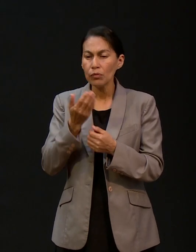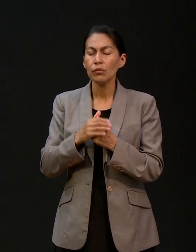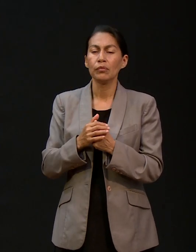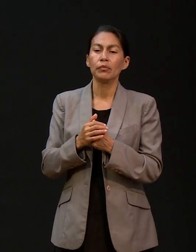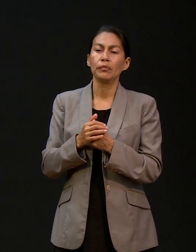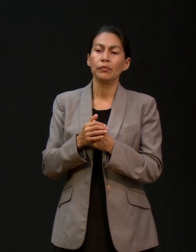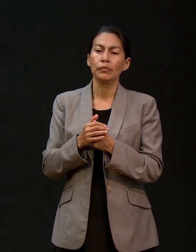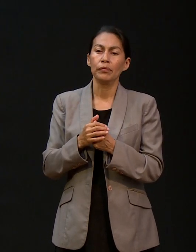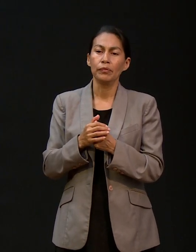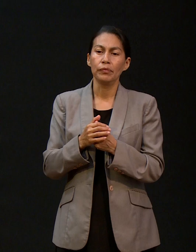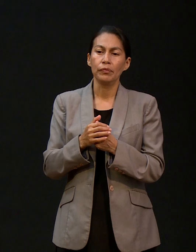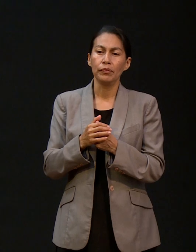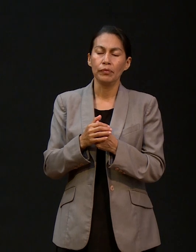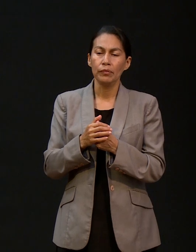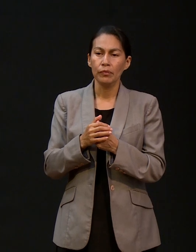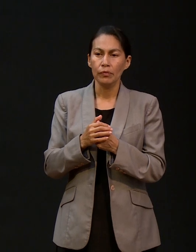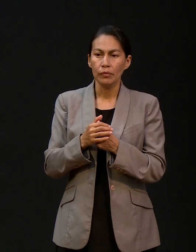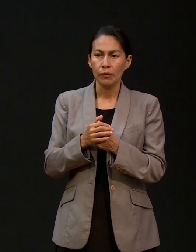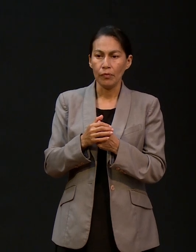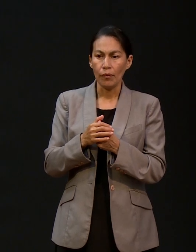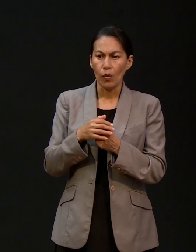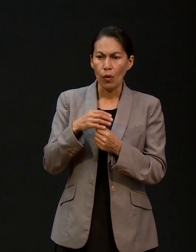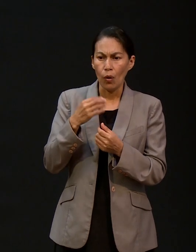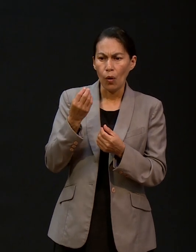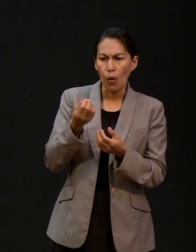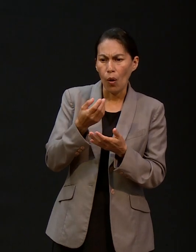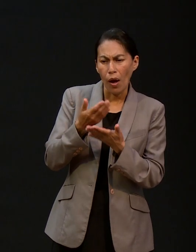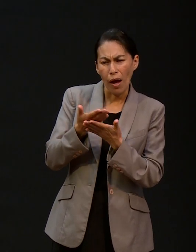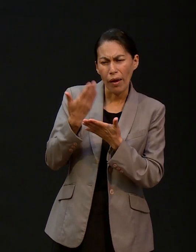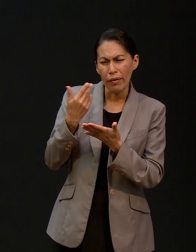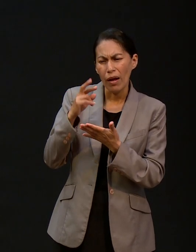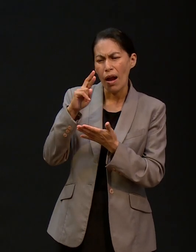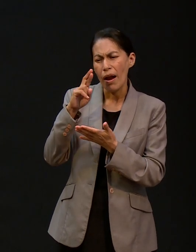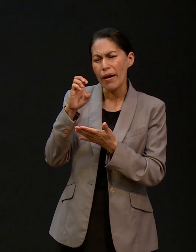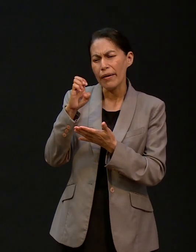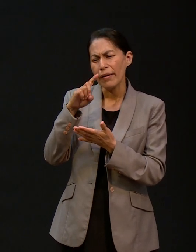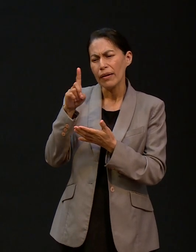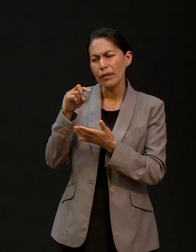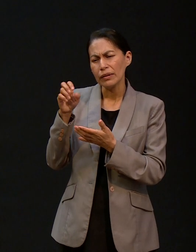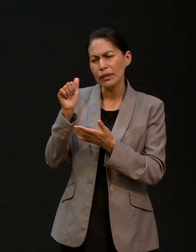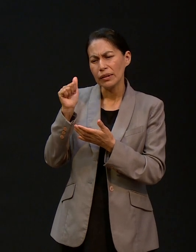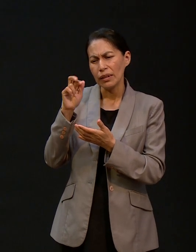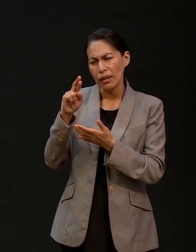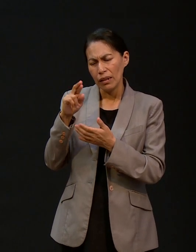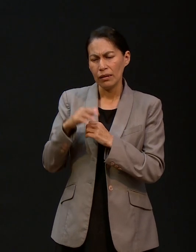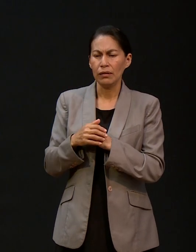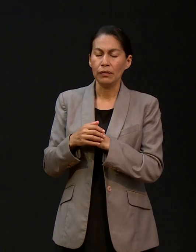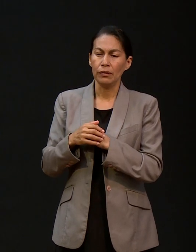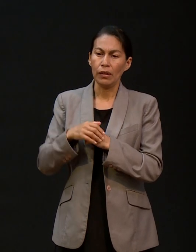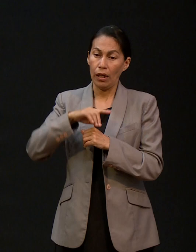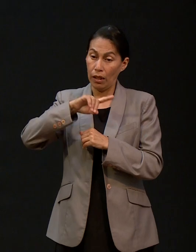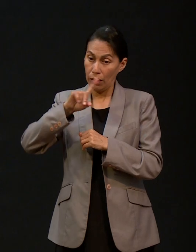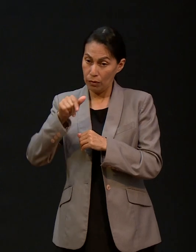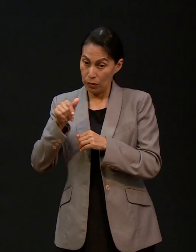disciplina de la Biblia. La disciplina también, por supuesto, de rezar, que se le llama rezar.